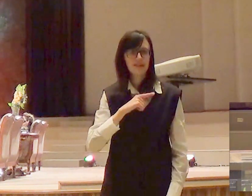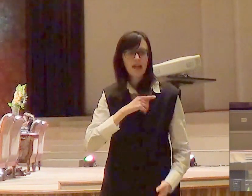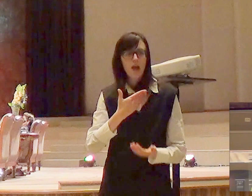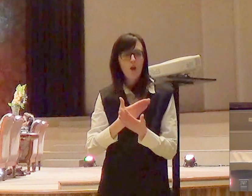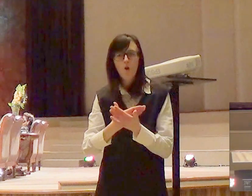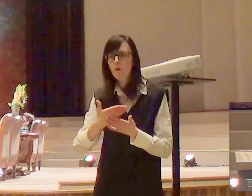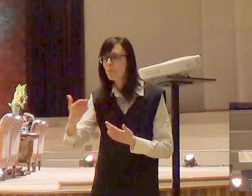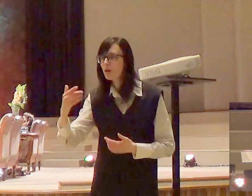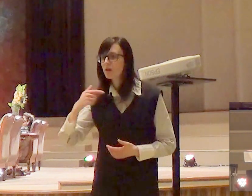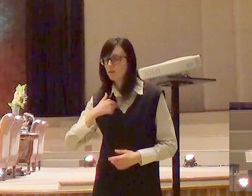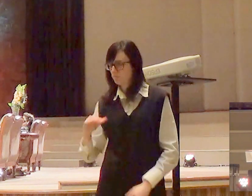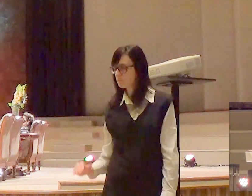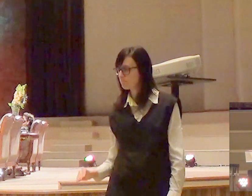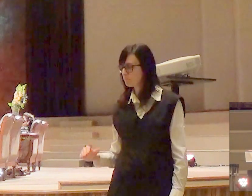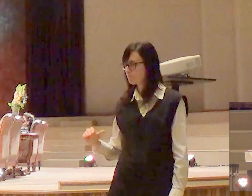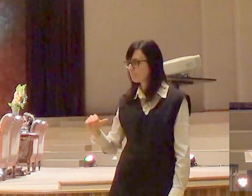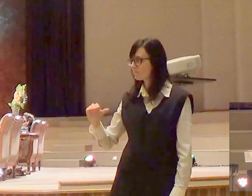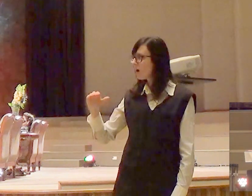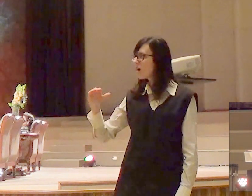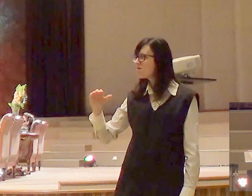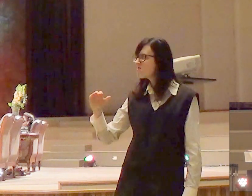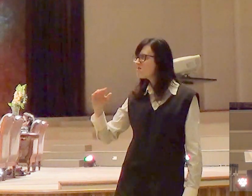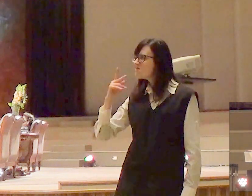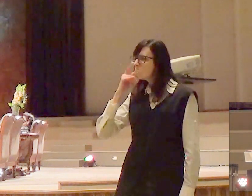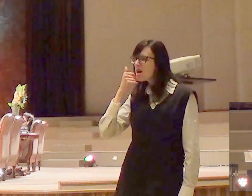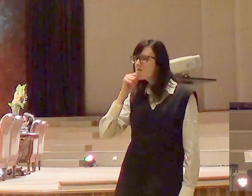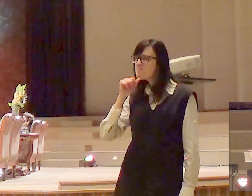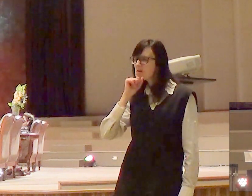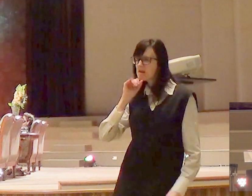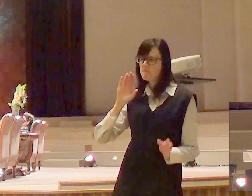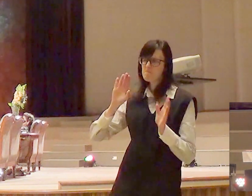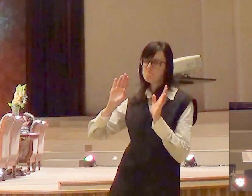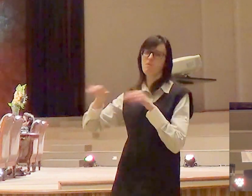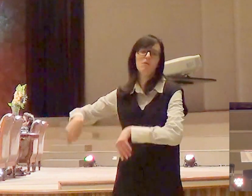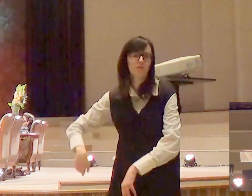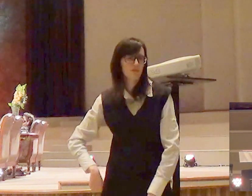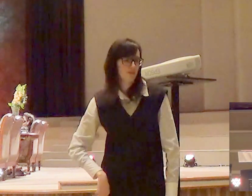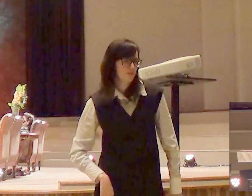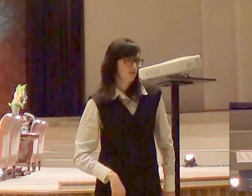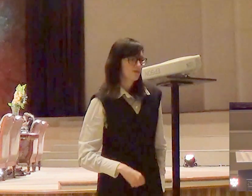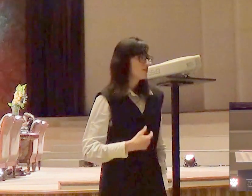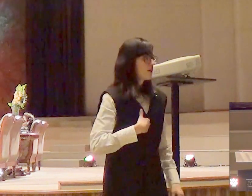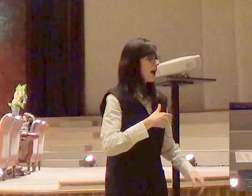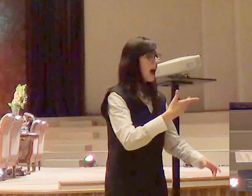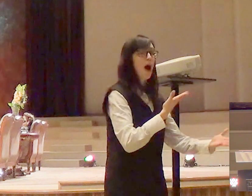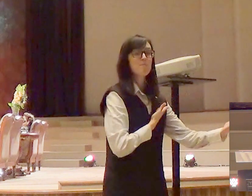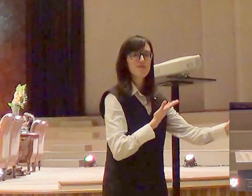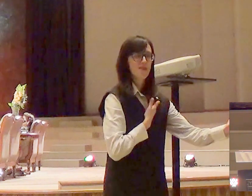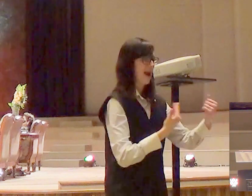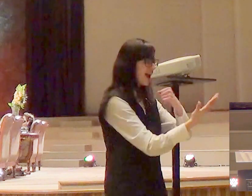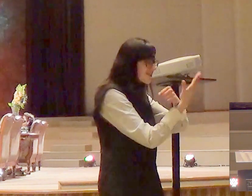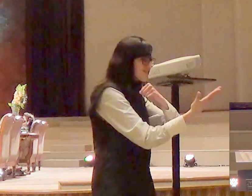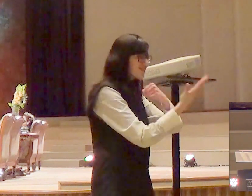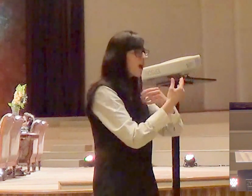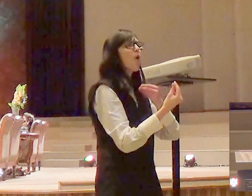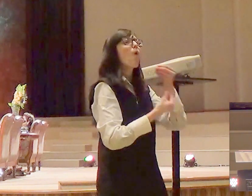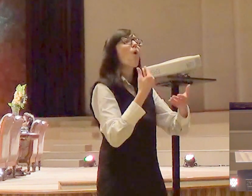caminhos da sua própria independência, eles precisam da força do seu grupo para poder contestar a sua